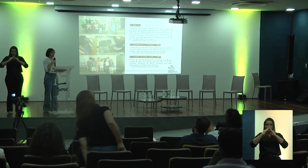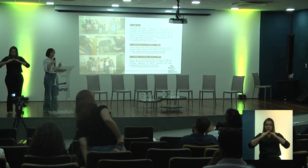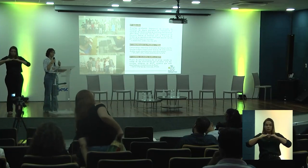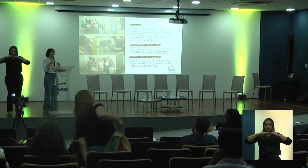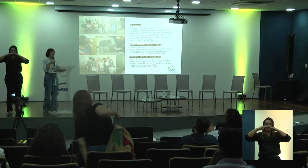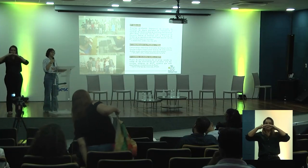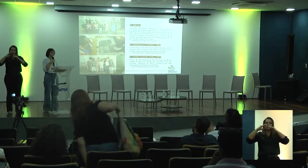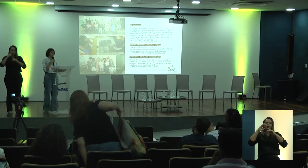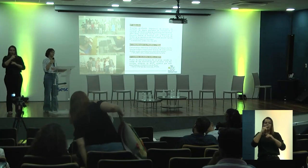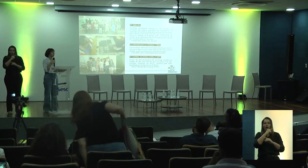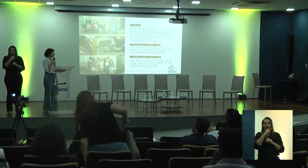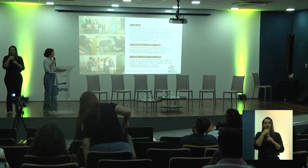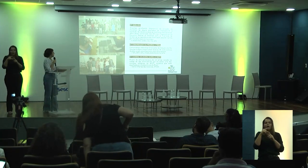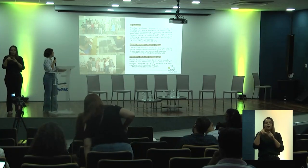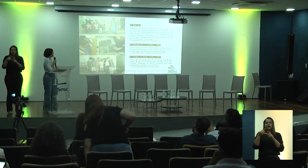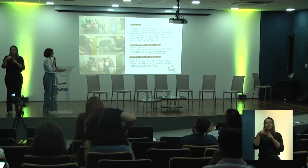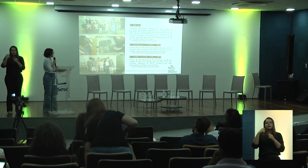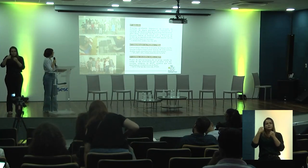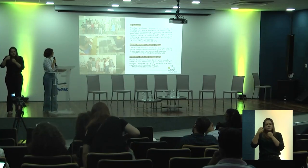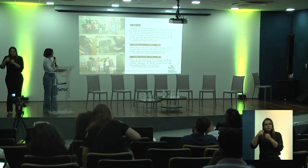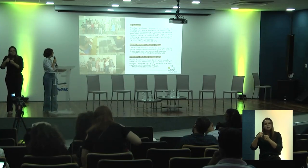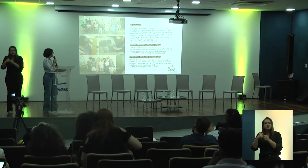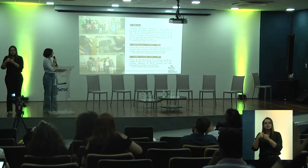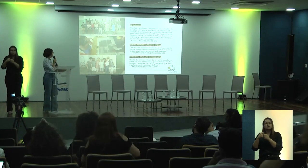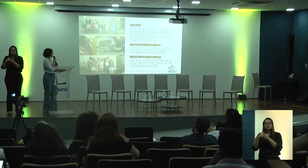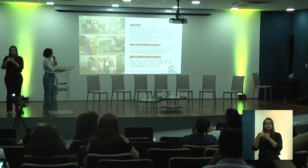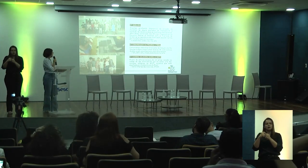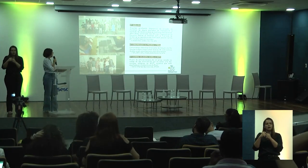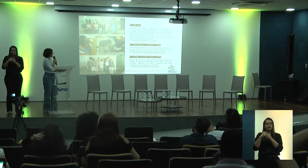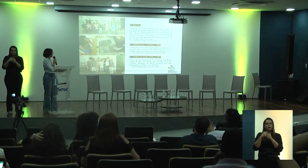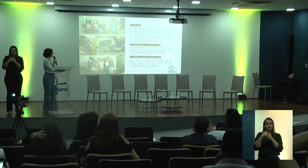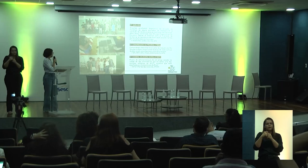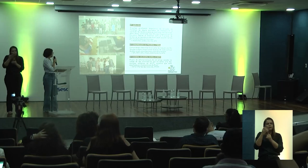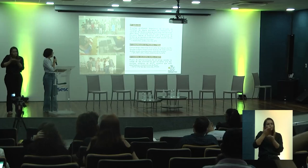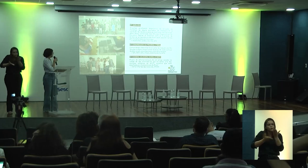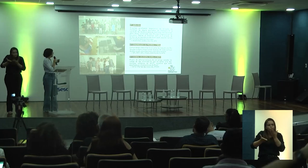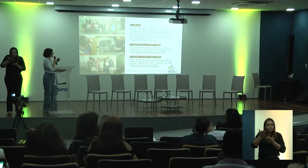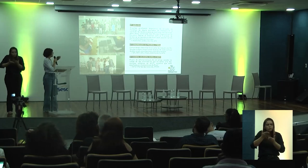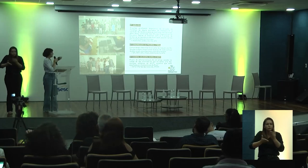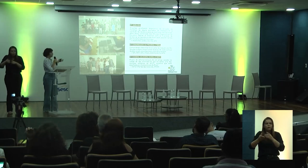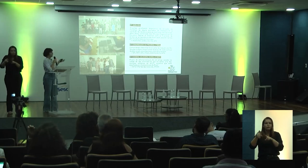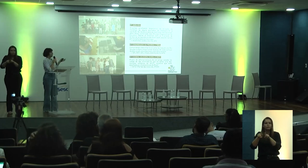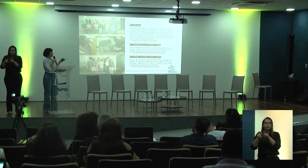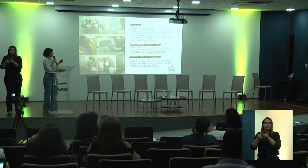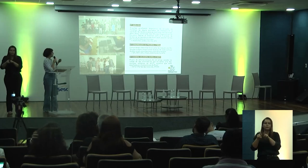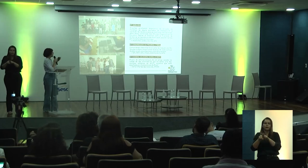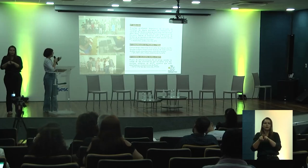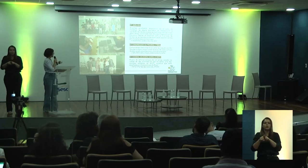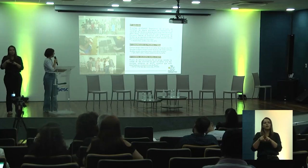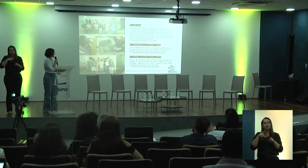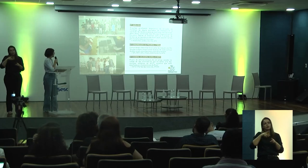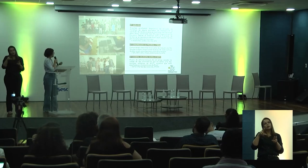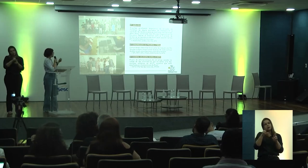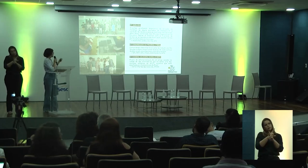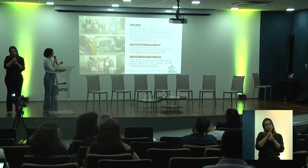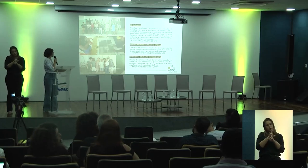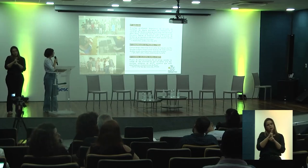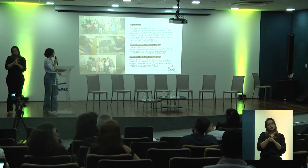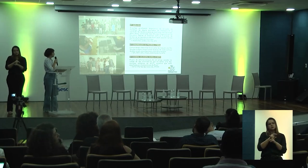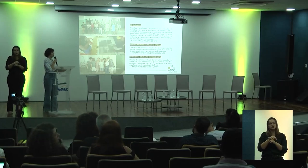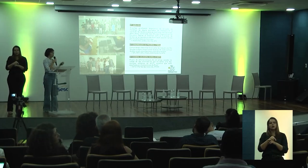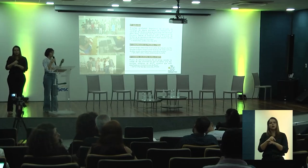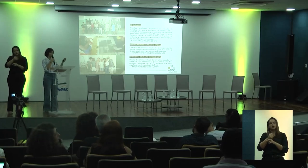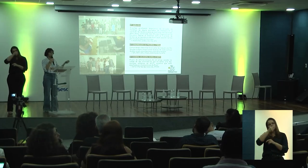relações que a gente precisa manter a partir disso. e aí, enfim, tem essas relações, é do MTST, da